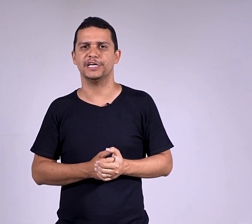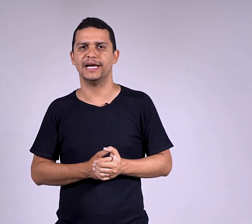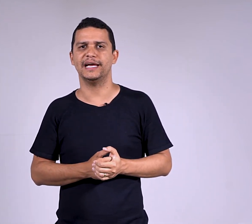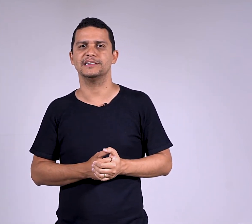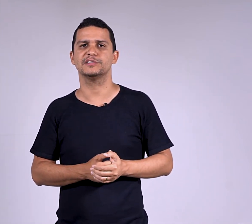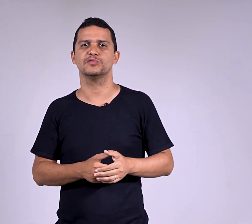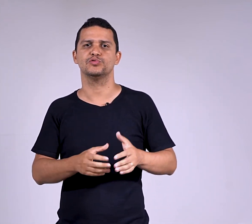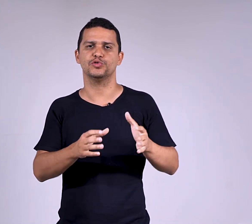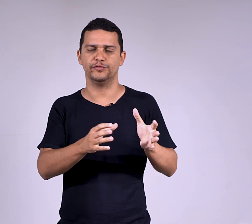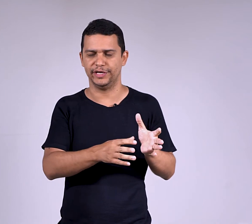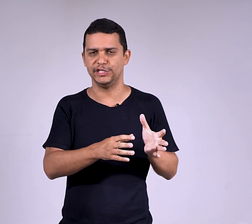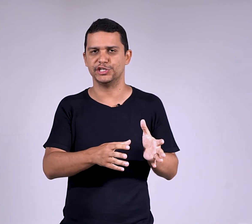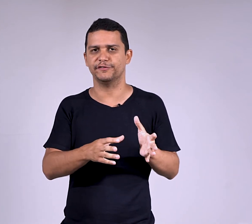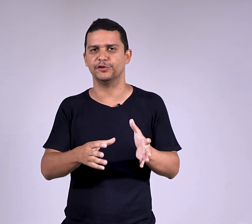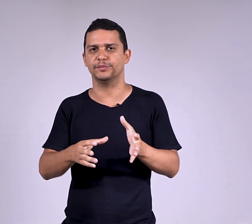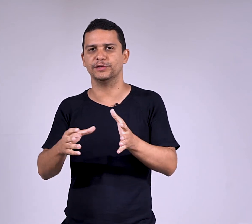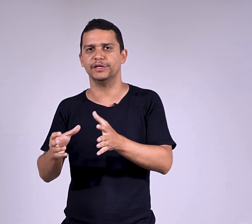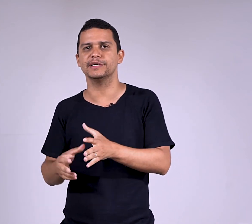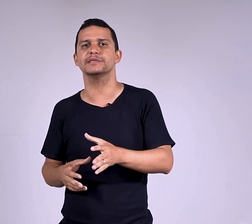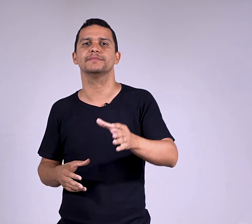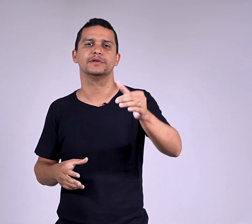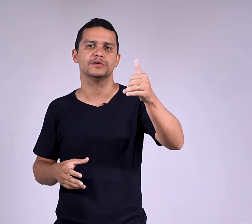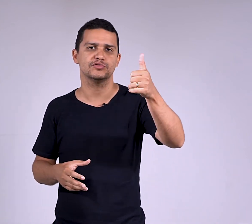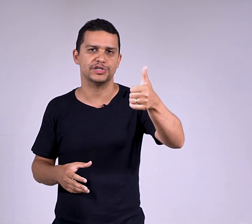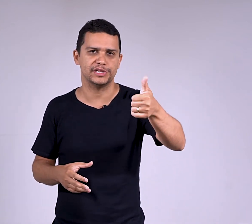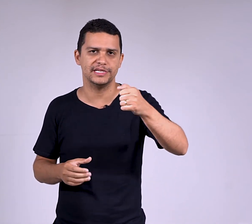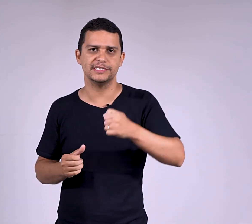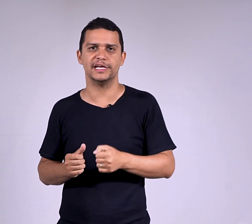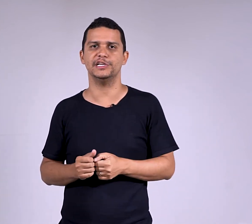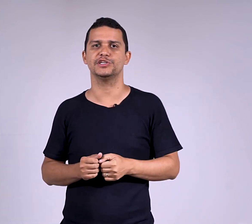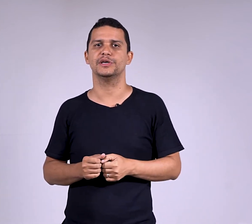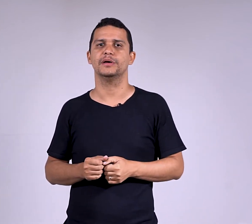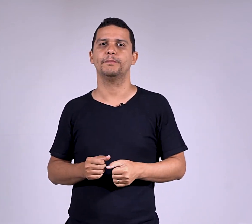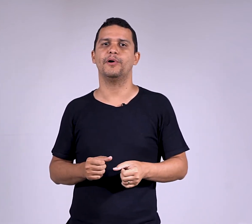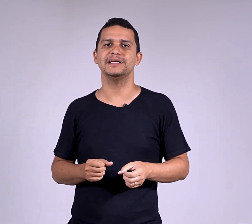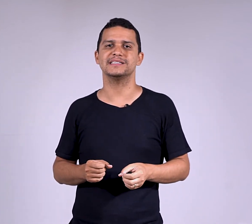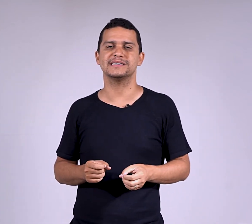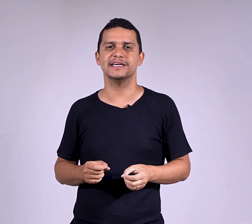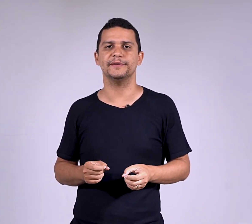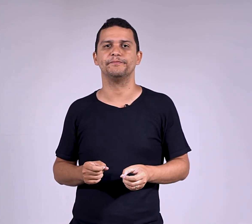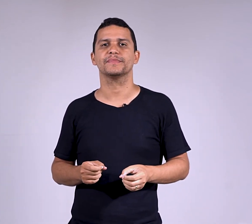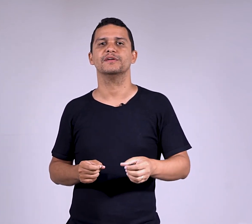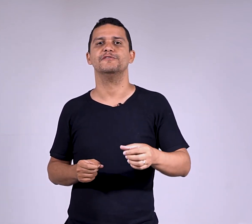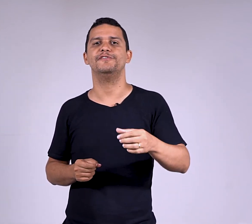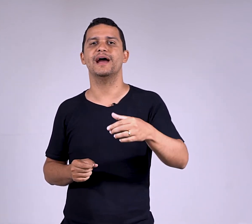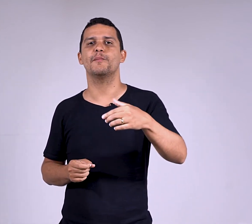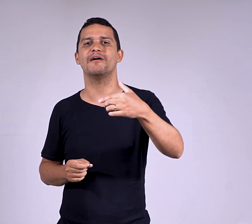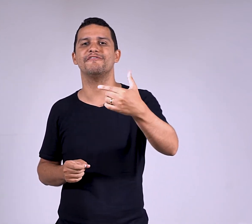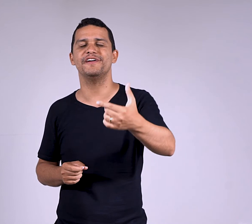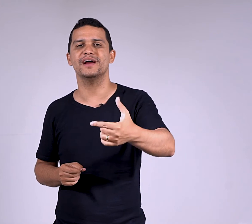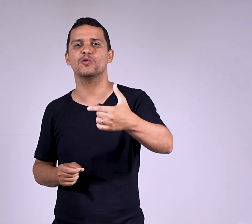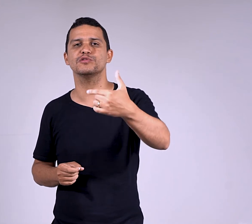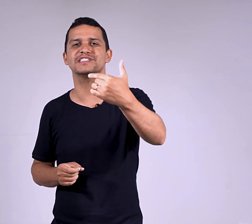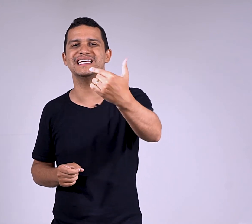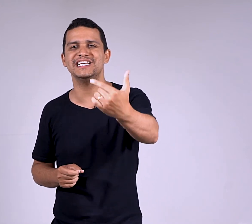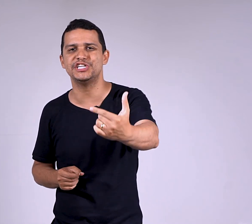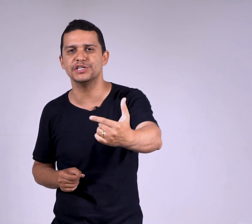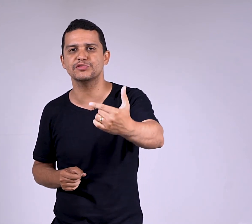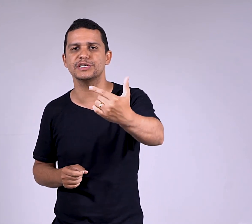Gerais? O choveiro indica o fenômeno da natureza. Sujeito inexistente. Pode ser verbo haver com sentido de